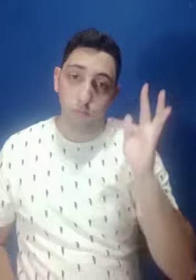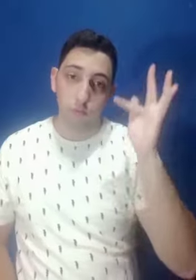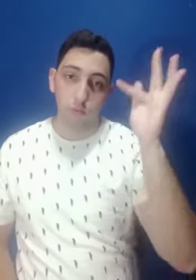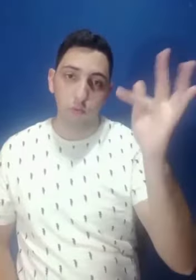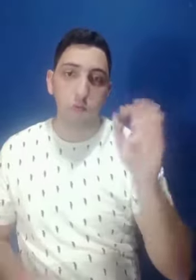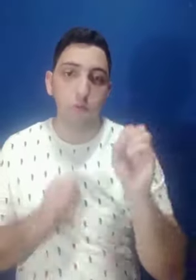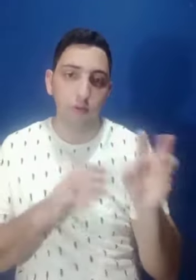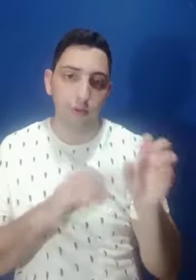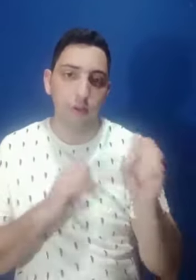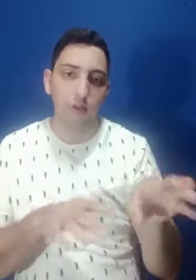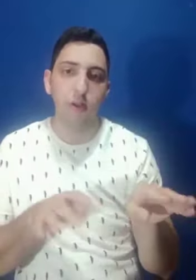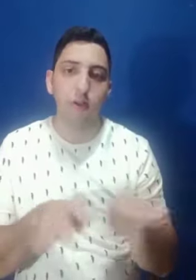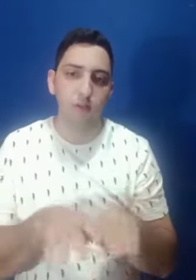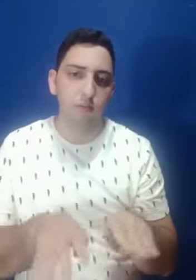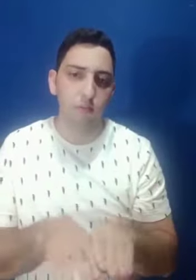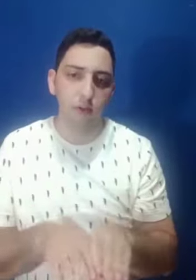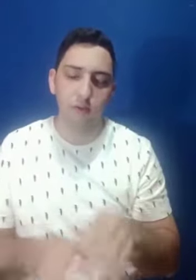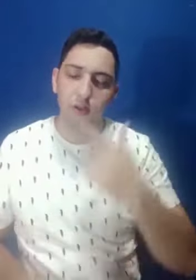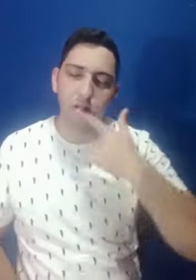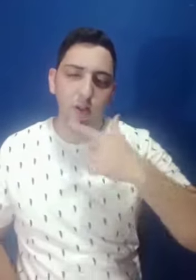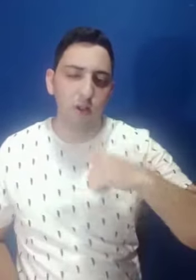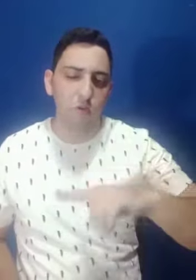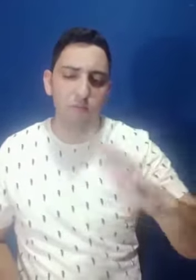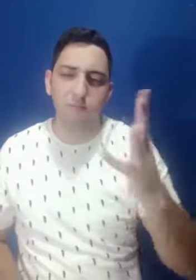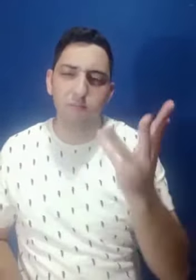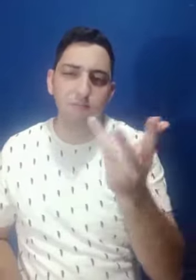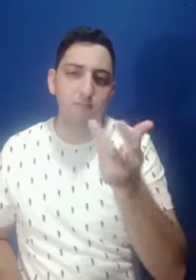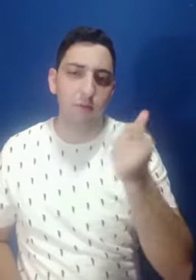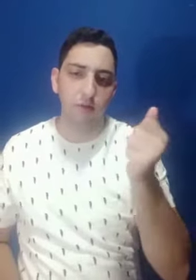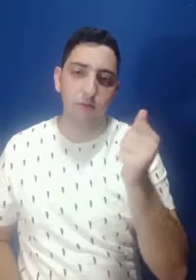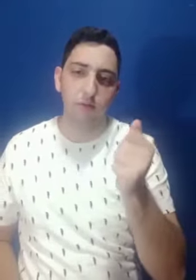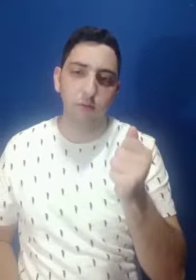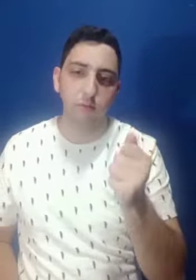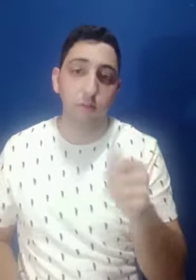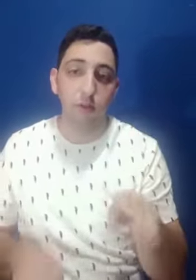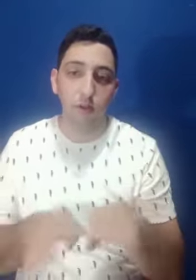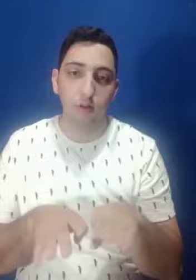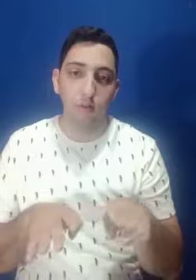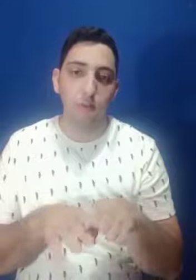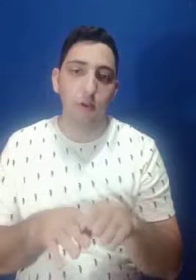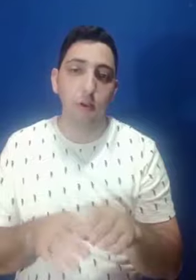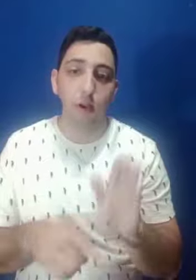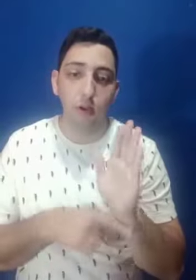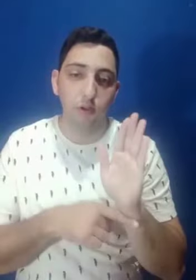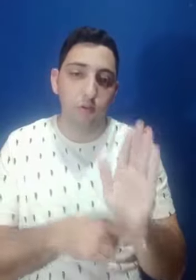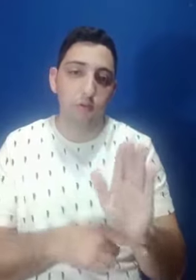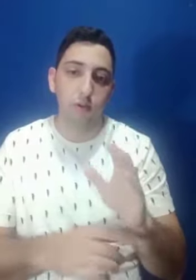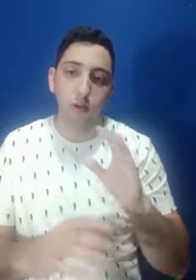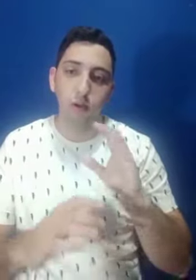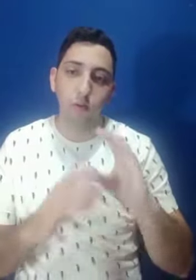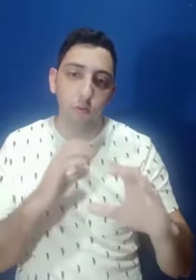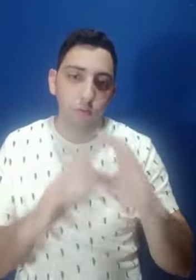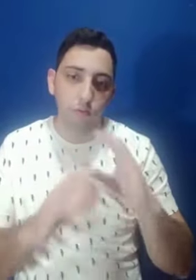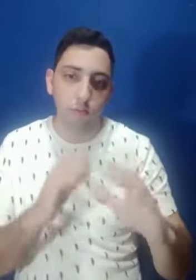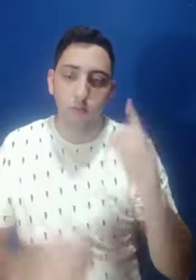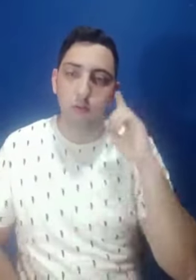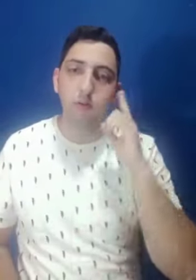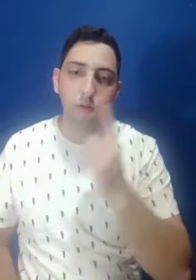evoluindo. No futuro, eu também quero ensinar e também aprender mais desse idioma